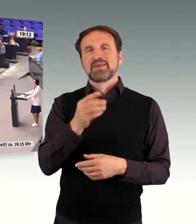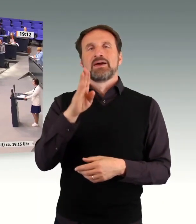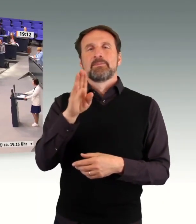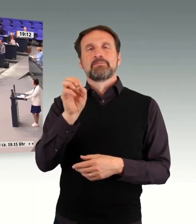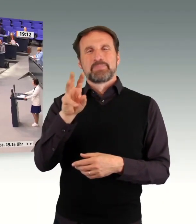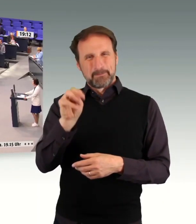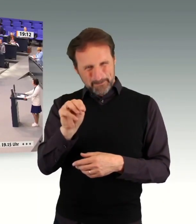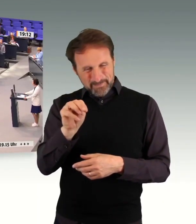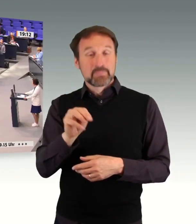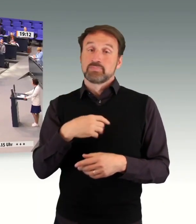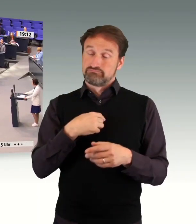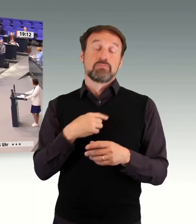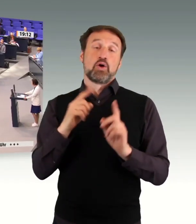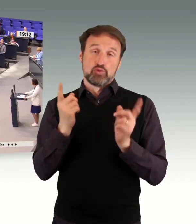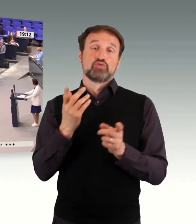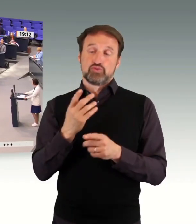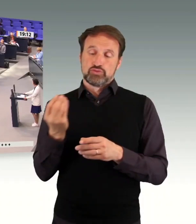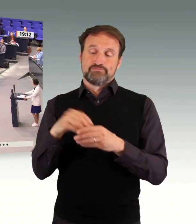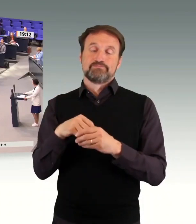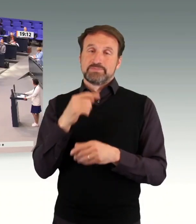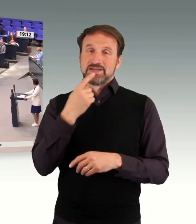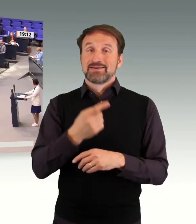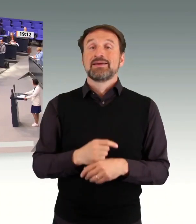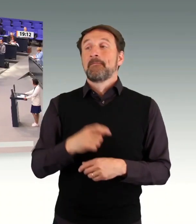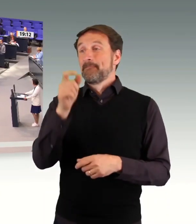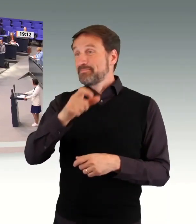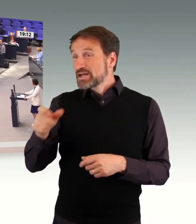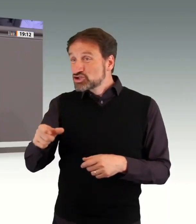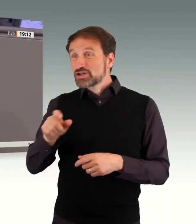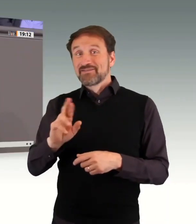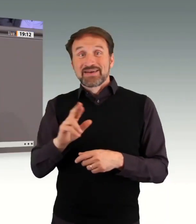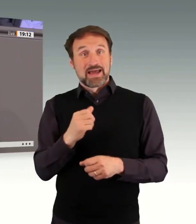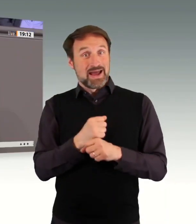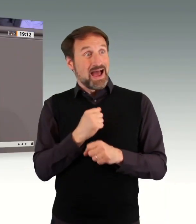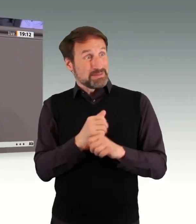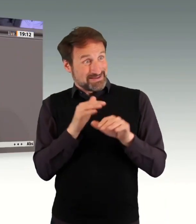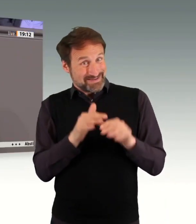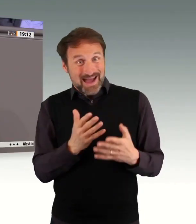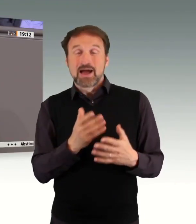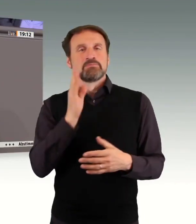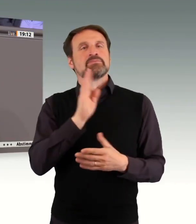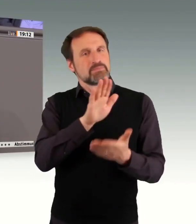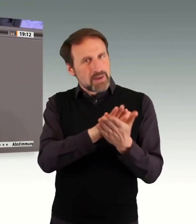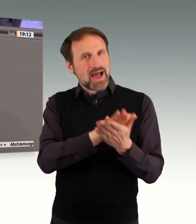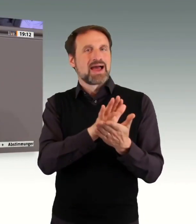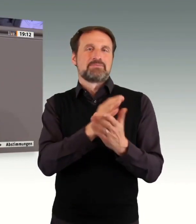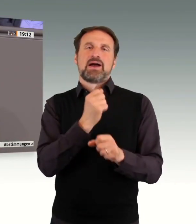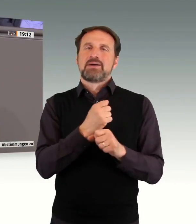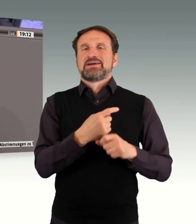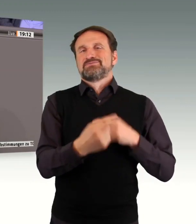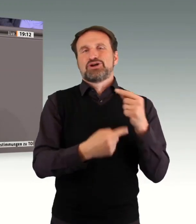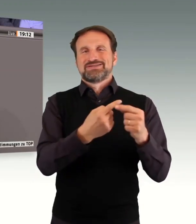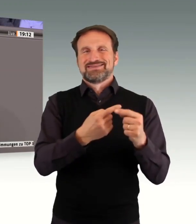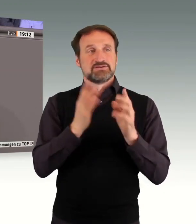ausgeführt. Es ist wichtig, dass die Menschen auch im Arbeitsprozess bleiben und uns als Fachkräfte nicht verloren gehen. Deswegen ist es absolut